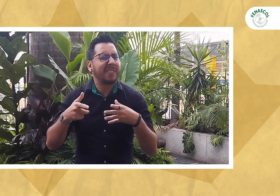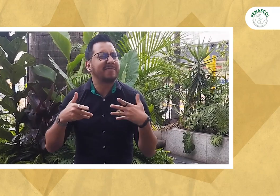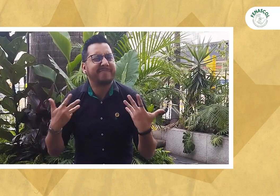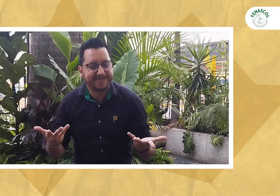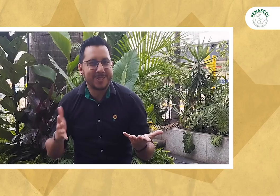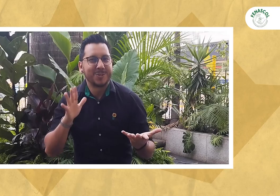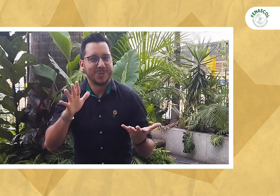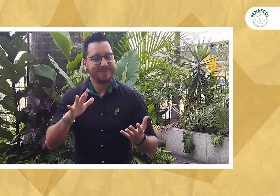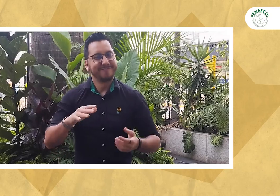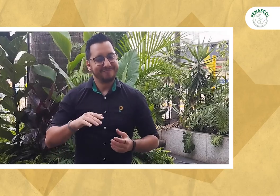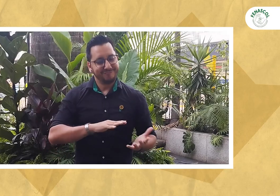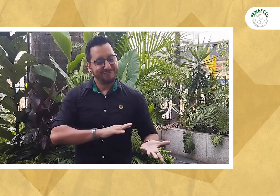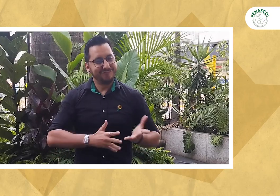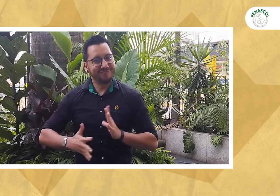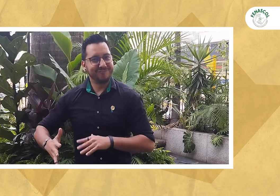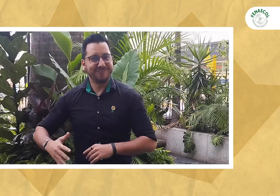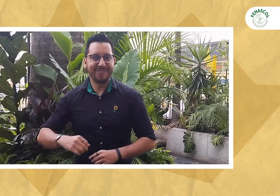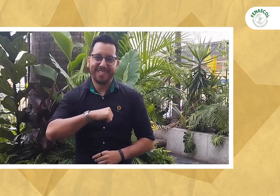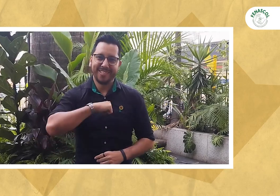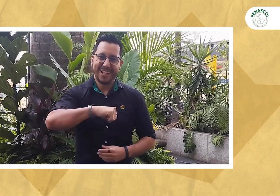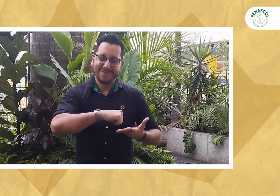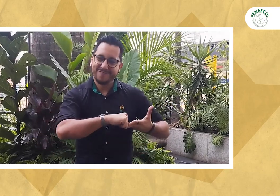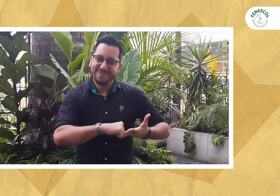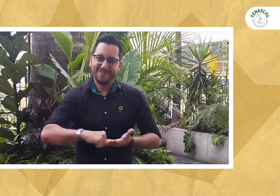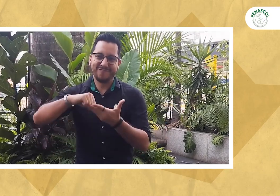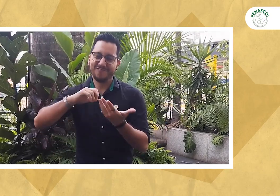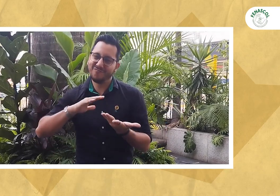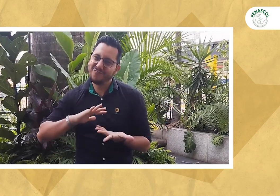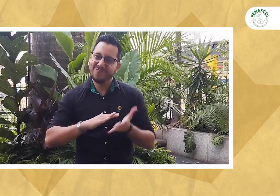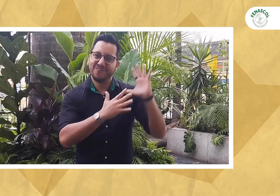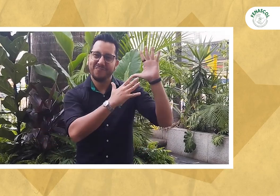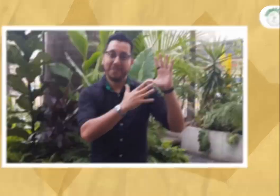mandado su video reto sobre Realcemos los Derechos de las Lenguas de Señas. Veamos.